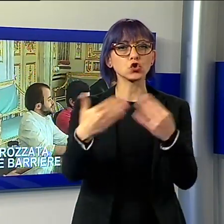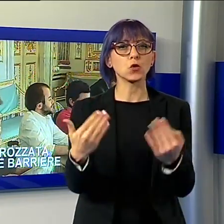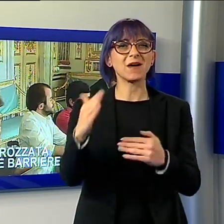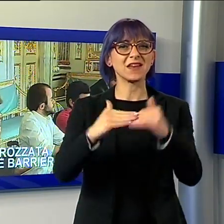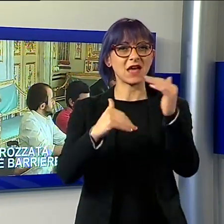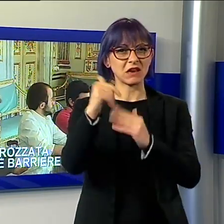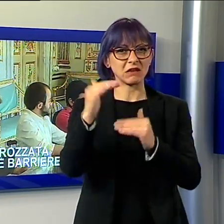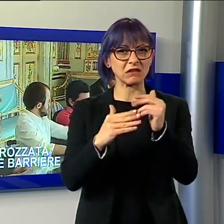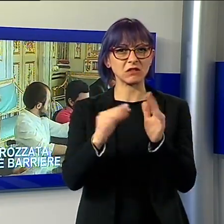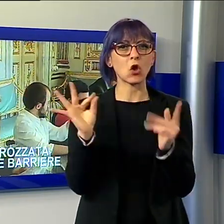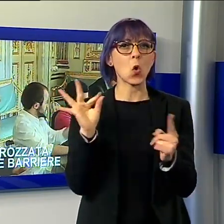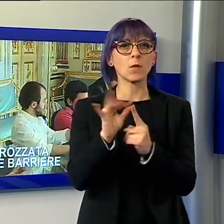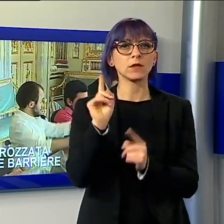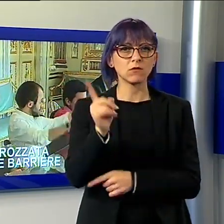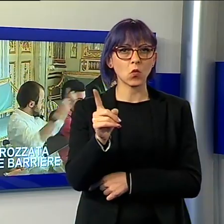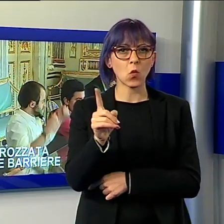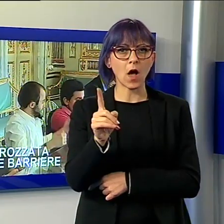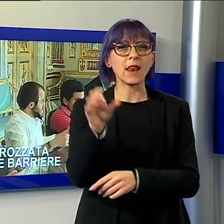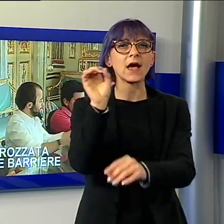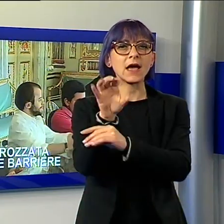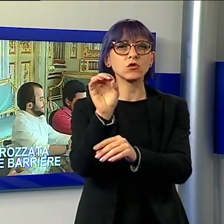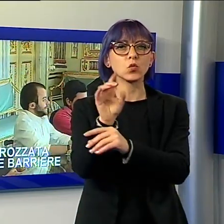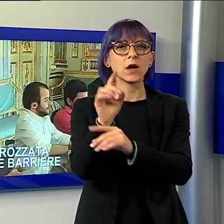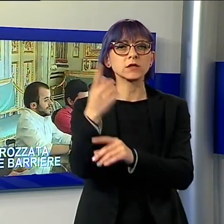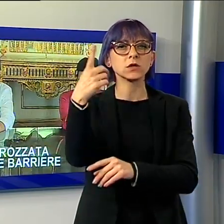disabilità già sperimentato in altre città italiane.